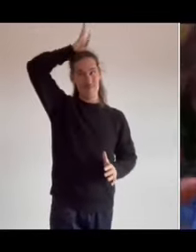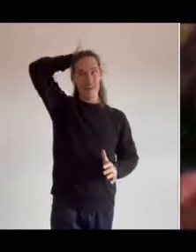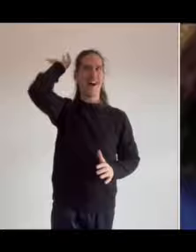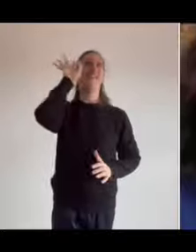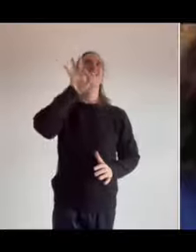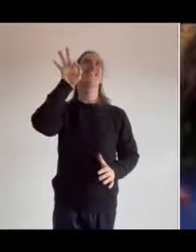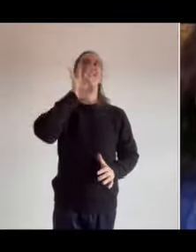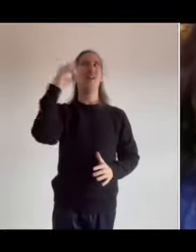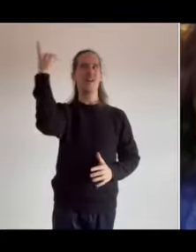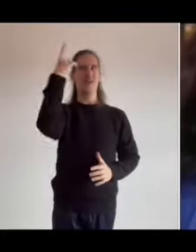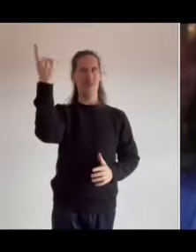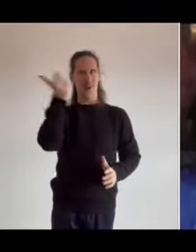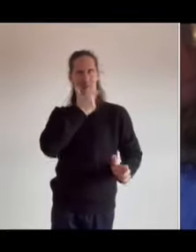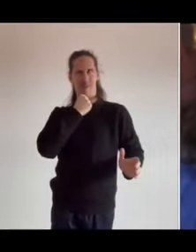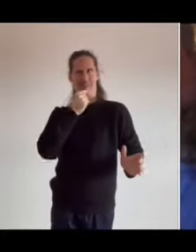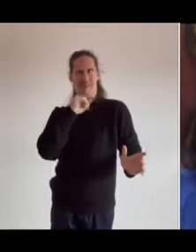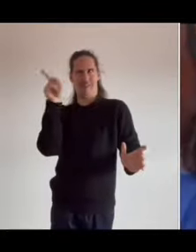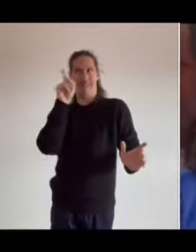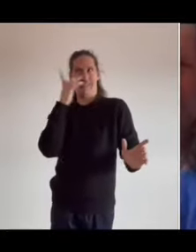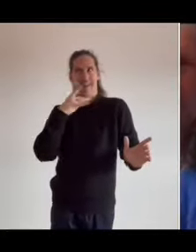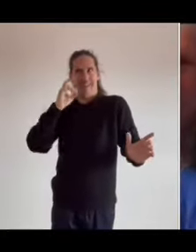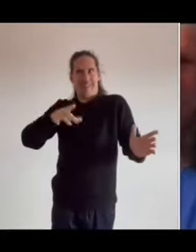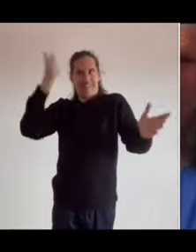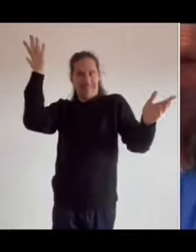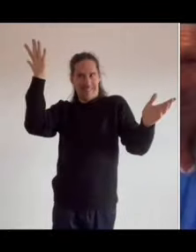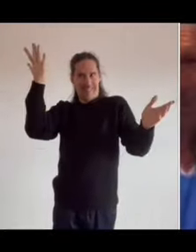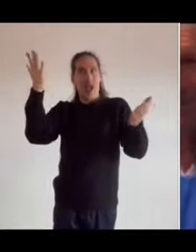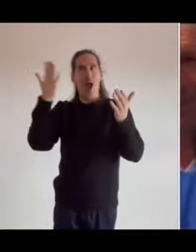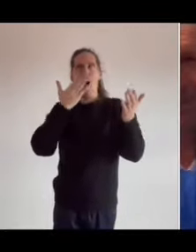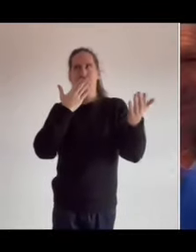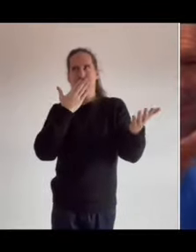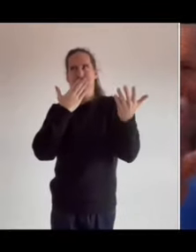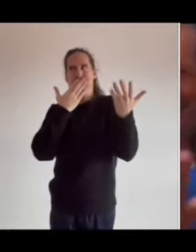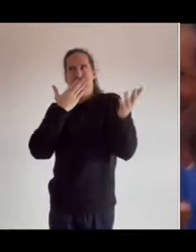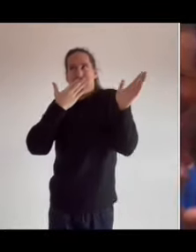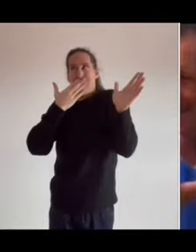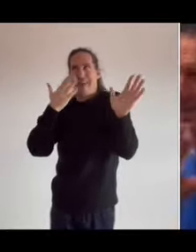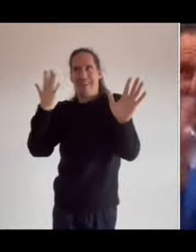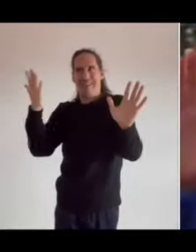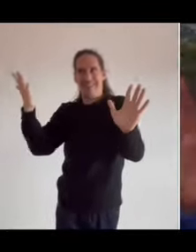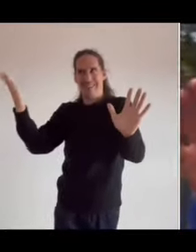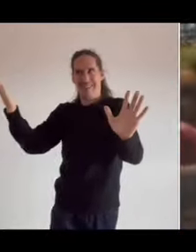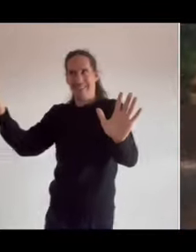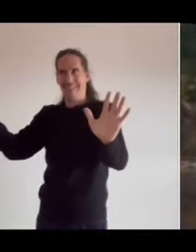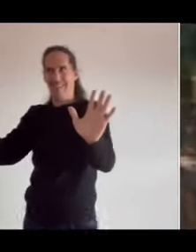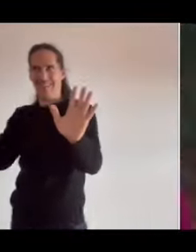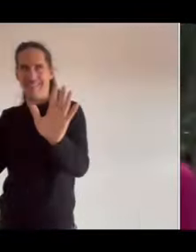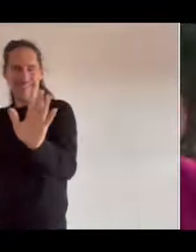le va a gustar un imperio romano del siglo I? ¿A quién no le va a gustar?